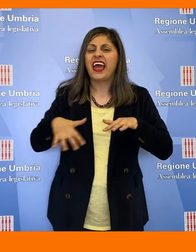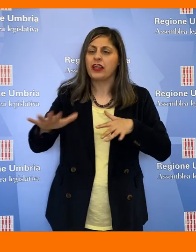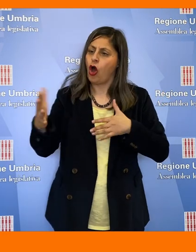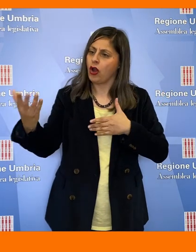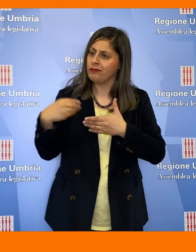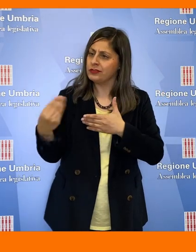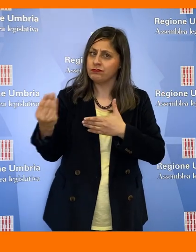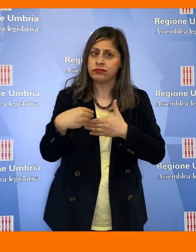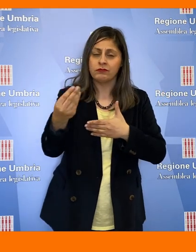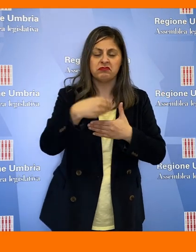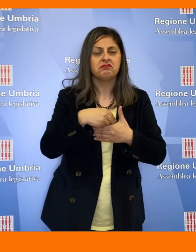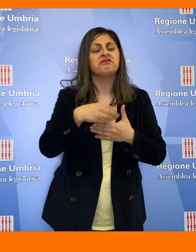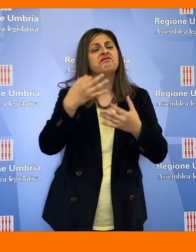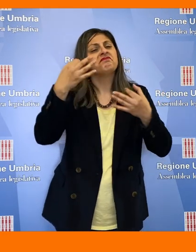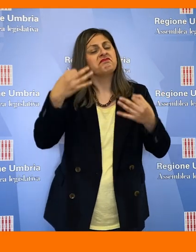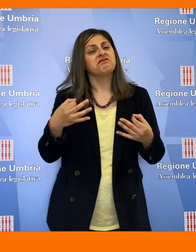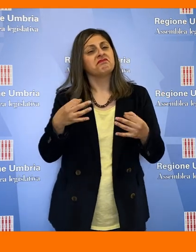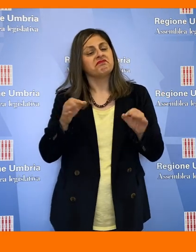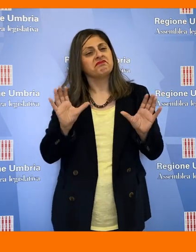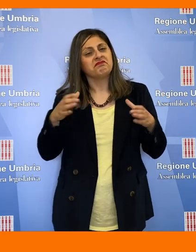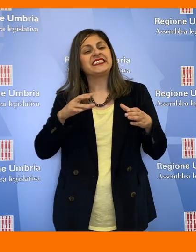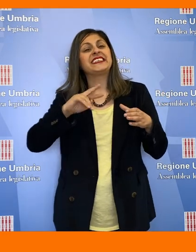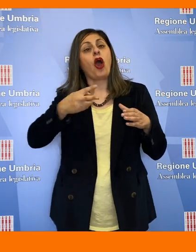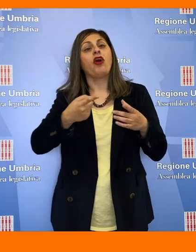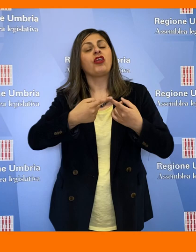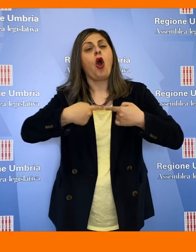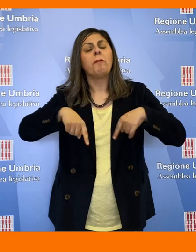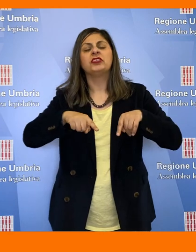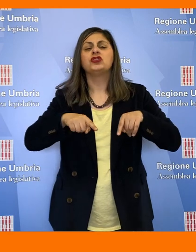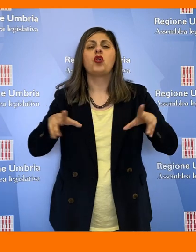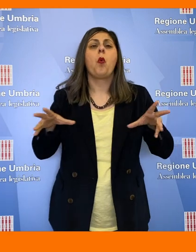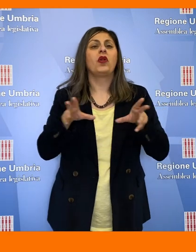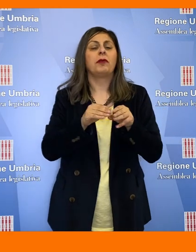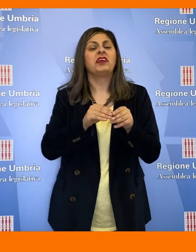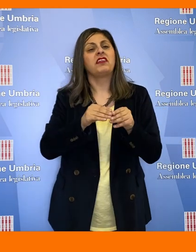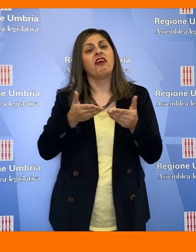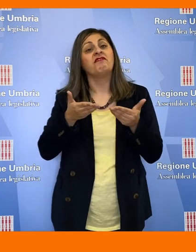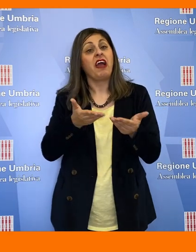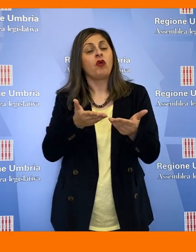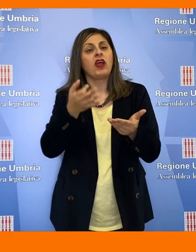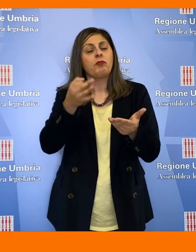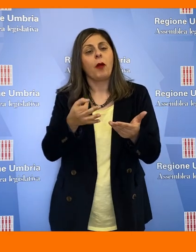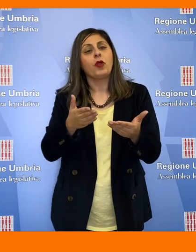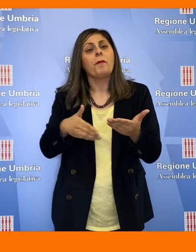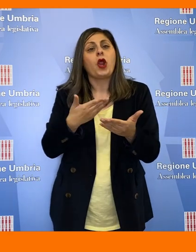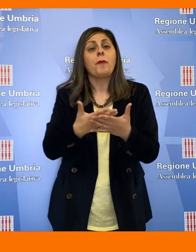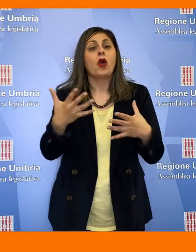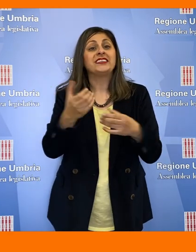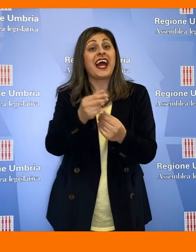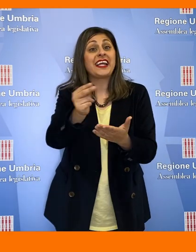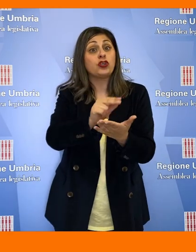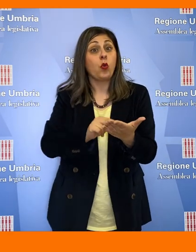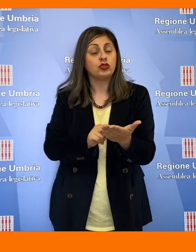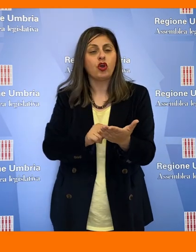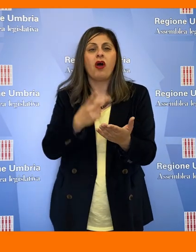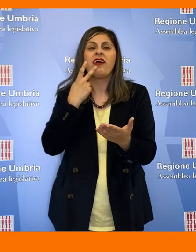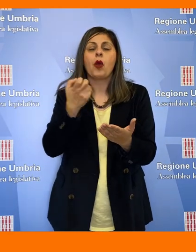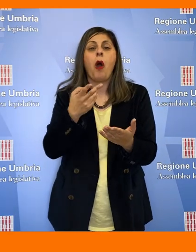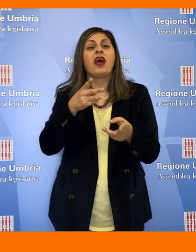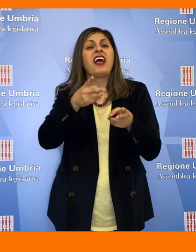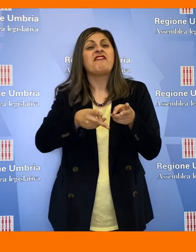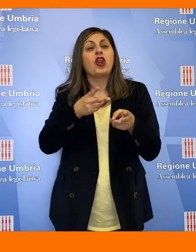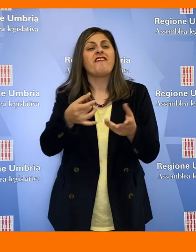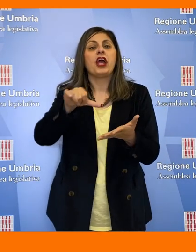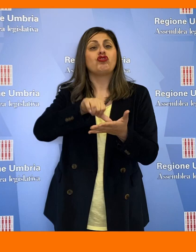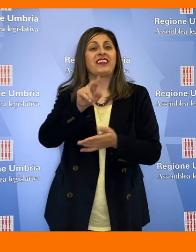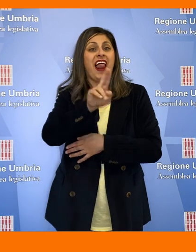territorio. Voto unanime della seconda commissione su una proposta di risoluzione unitaria riguardante la ferrovia